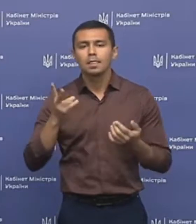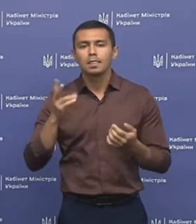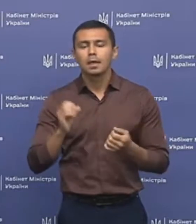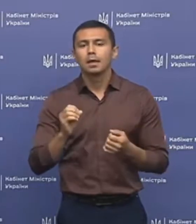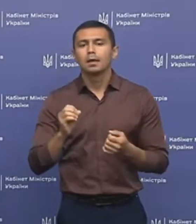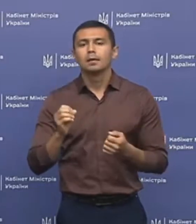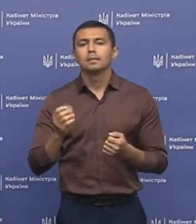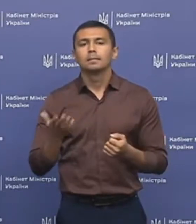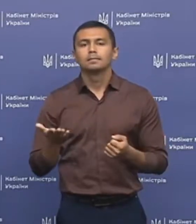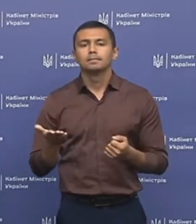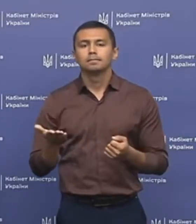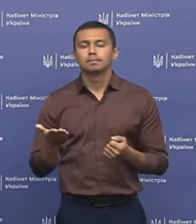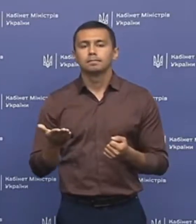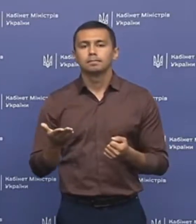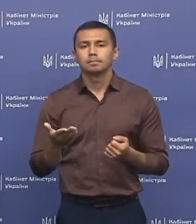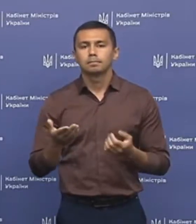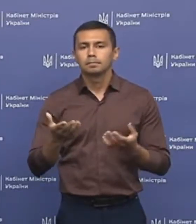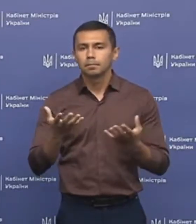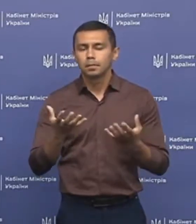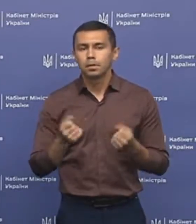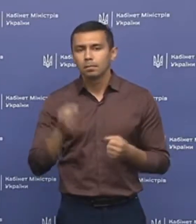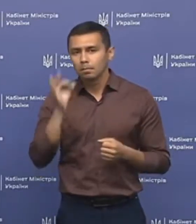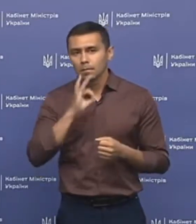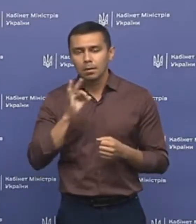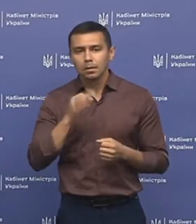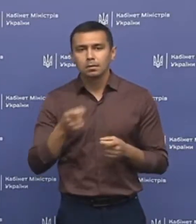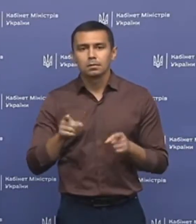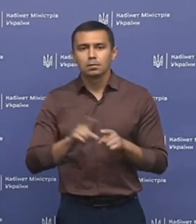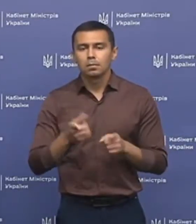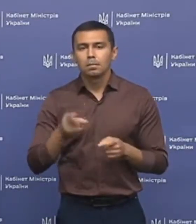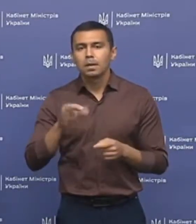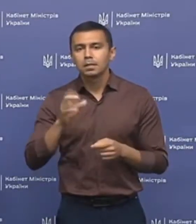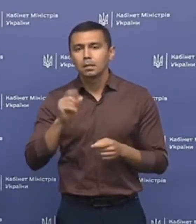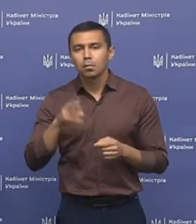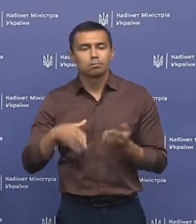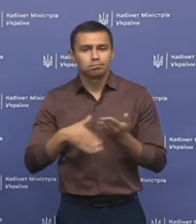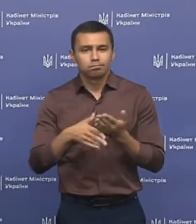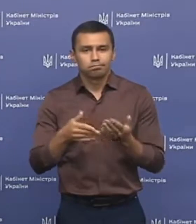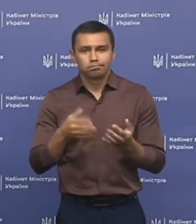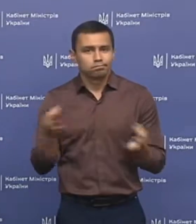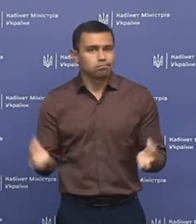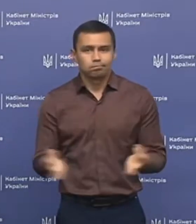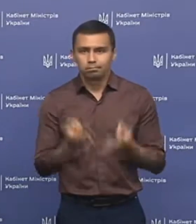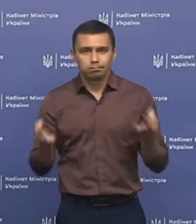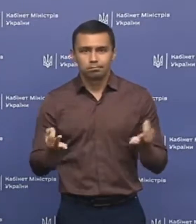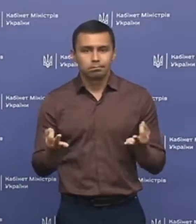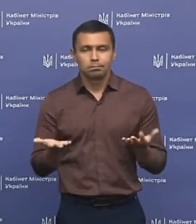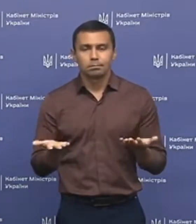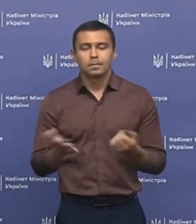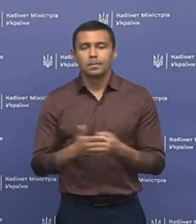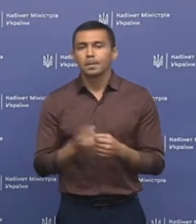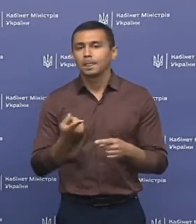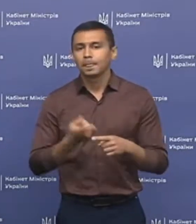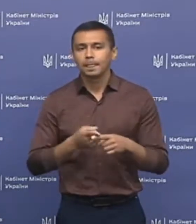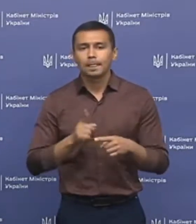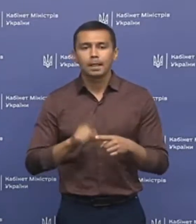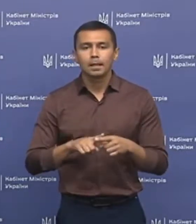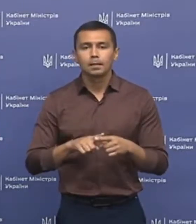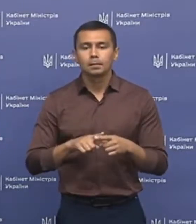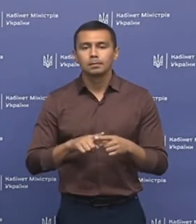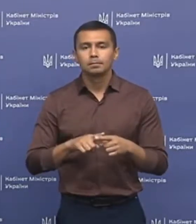впливає на цю